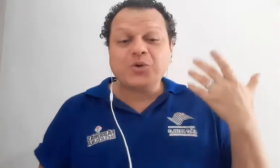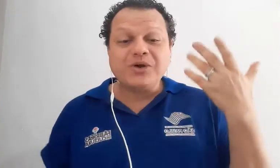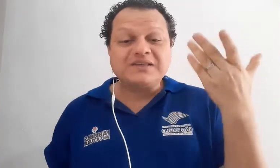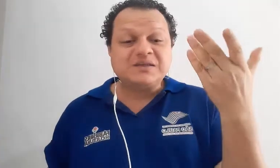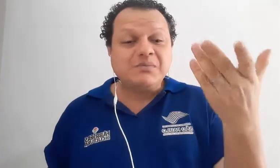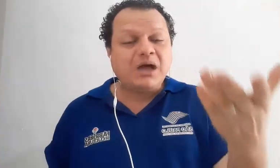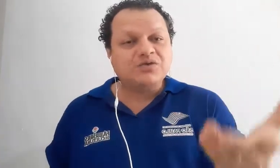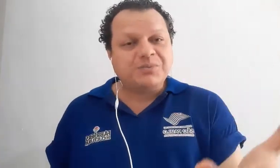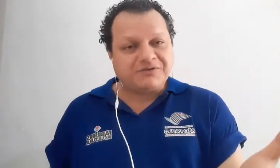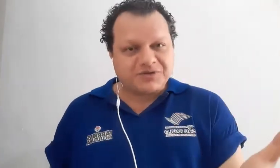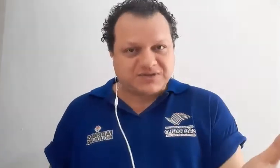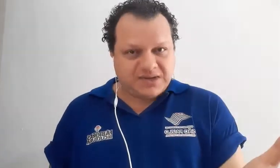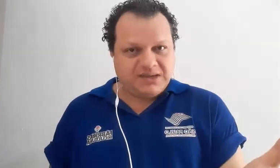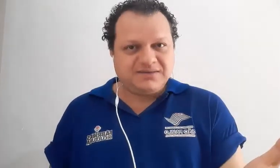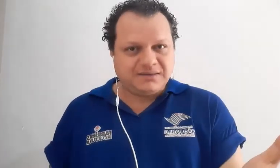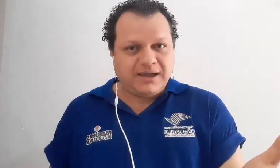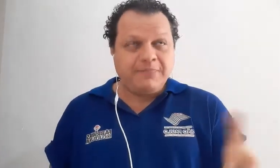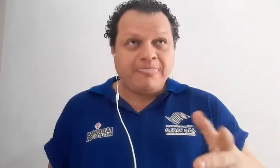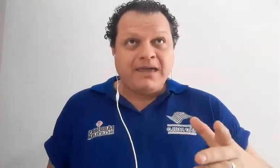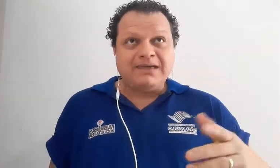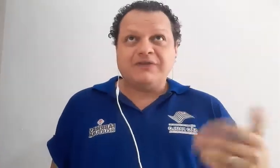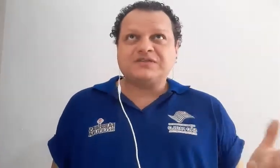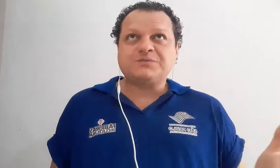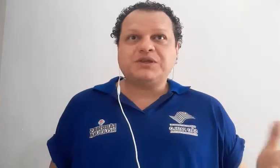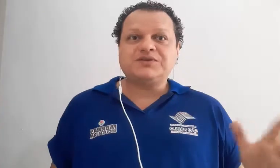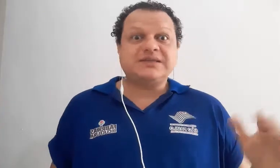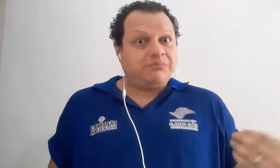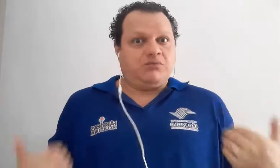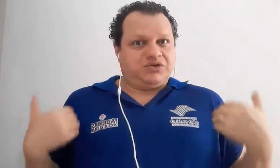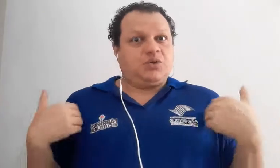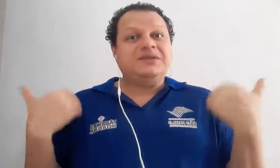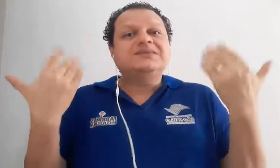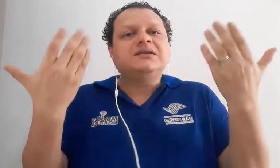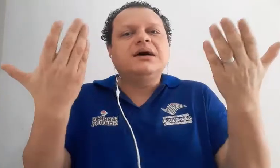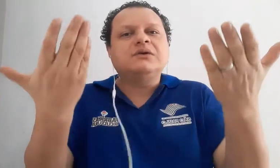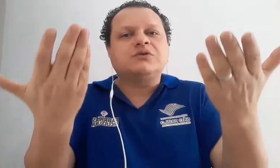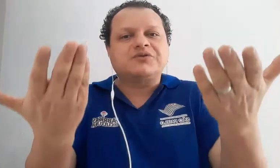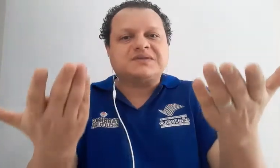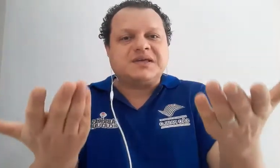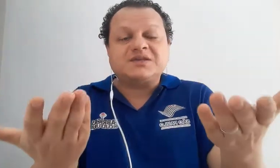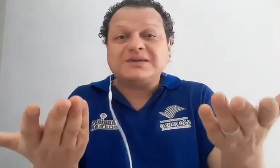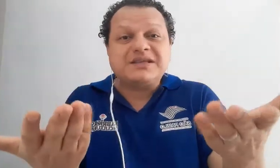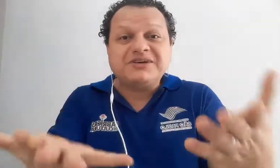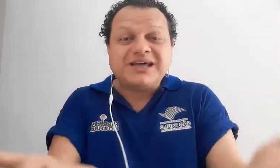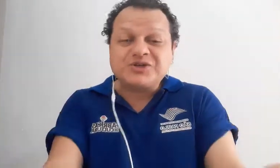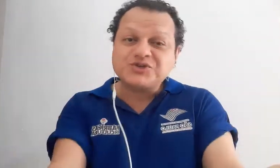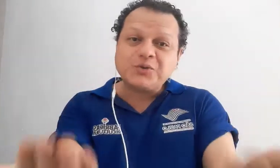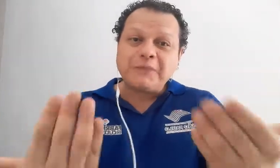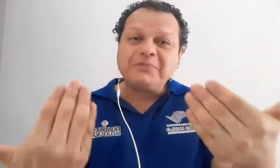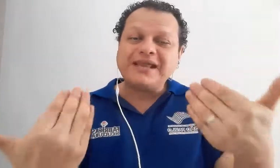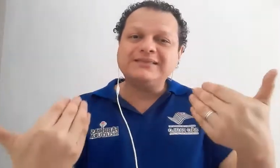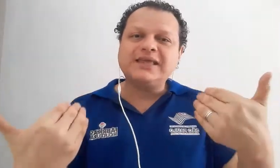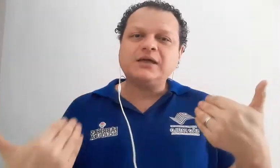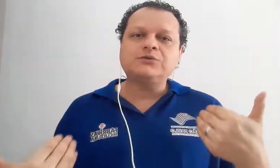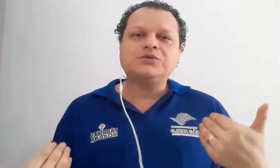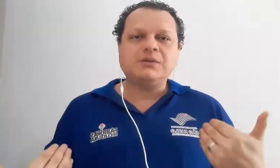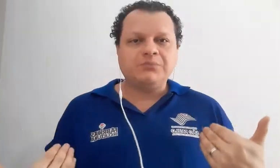conhecimentos para vocês, né, e aí vocês poderiam dizer, bom, estou ensinando vocês, mas na verdade estou aprendendo também,